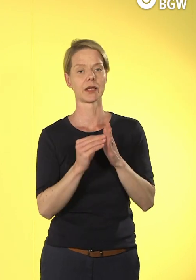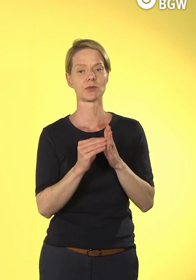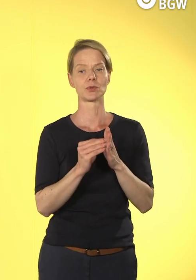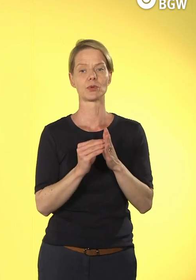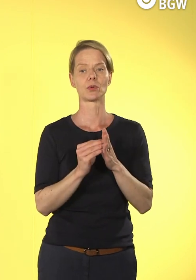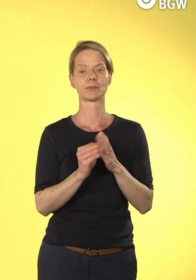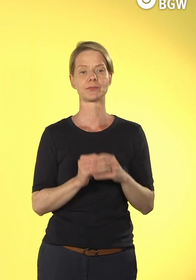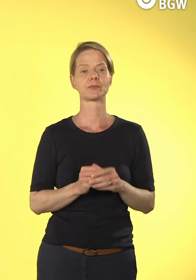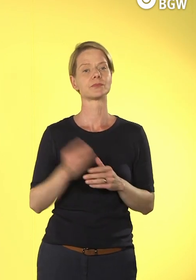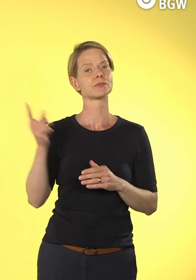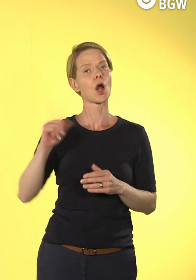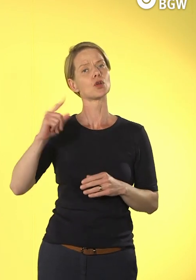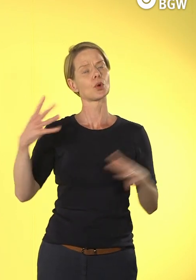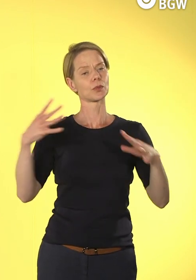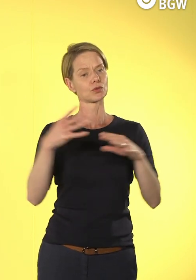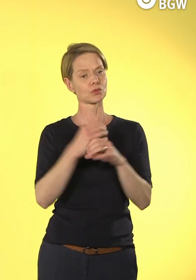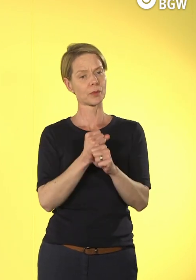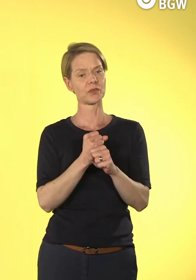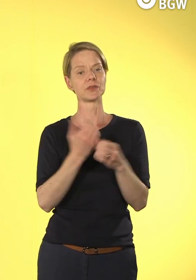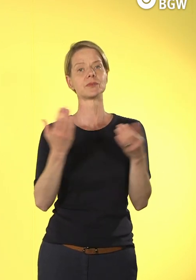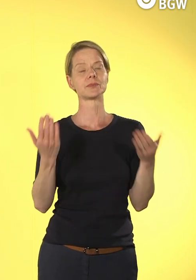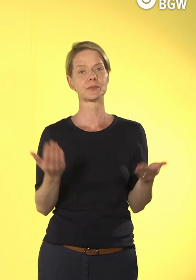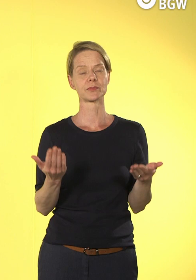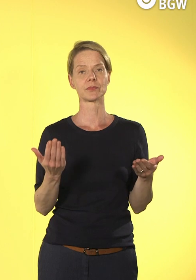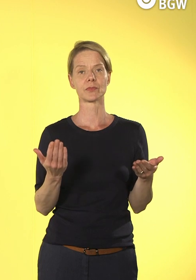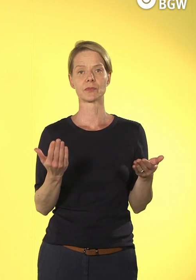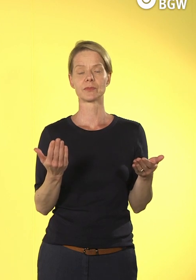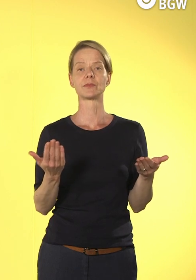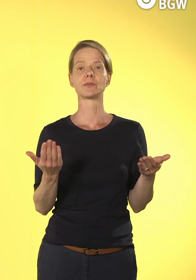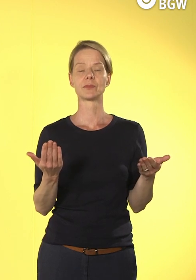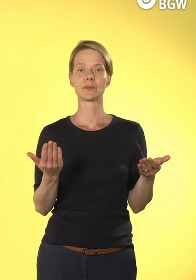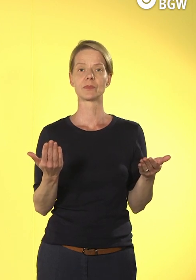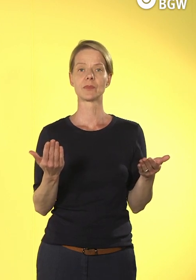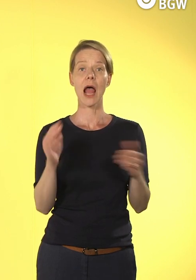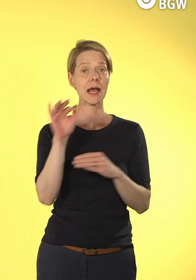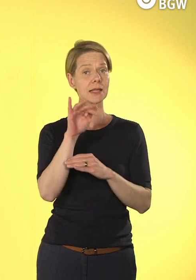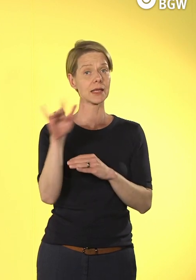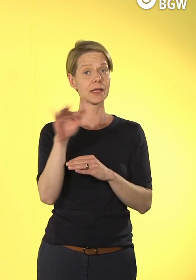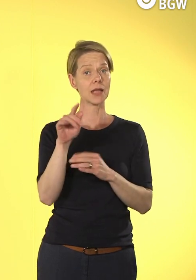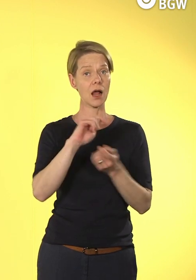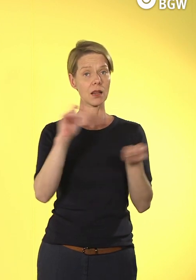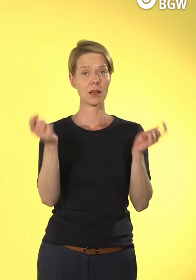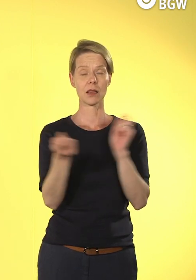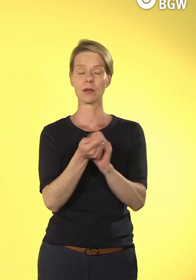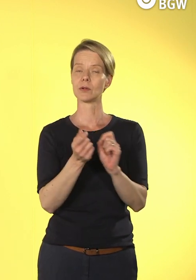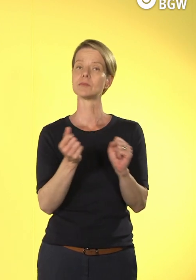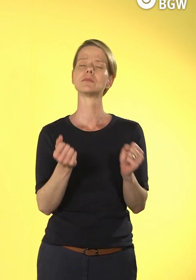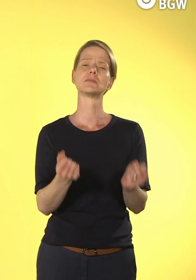Infoteils oder Vortragsteils. Wir können festhalten, Digitalisierung ist ein Megathema,